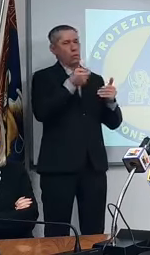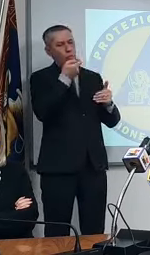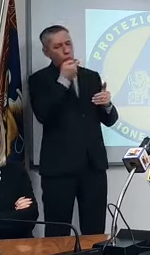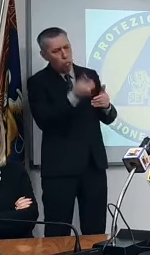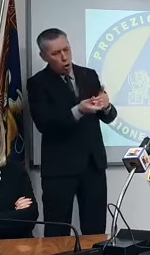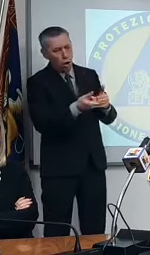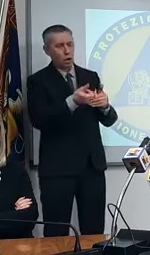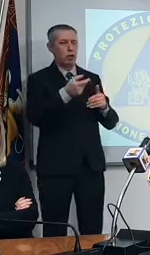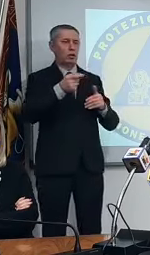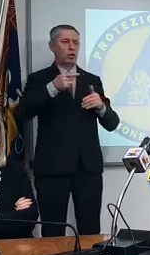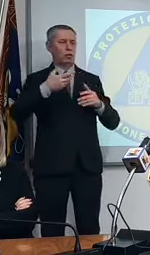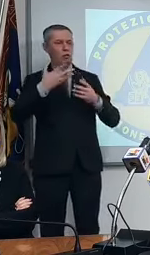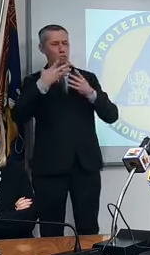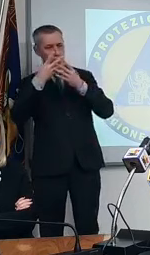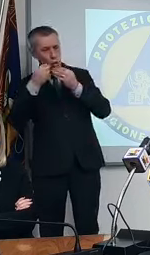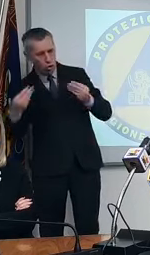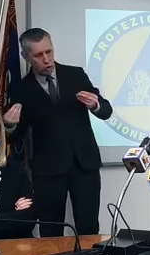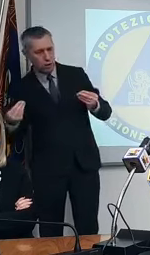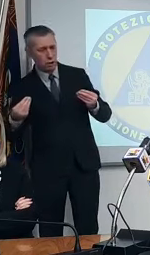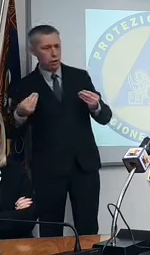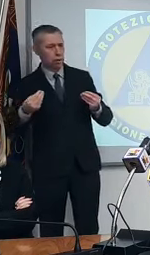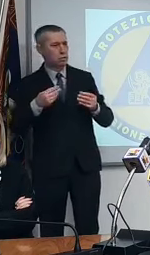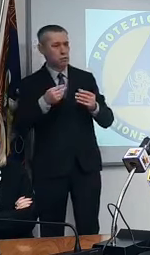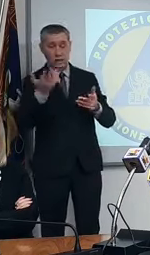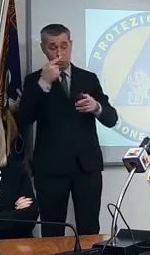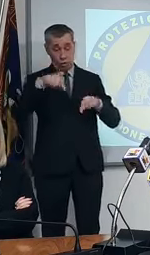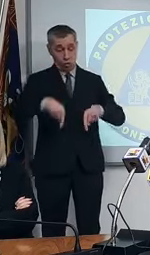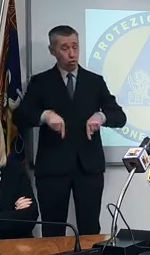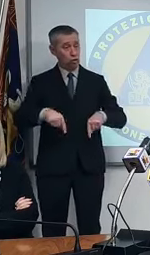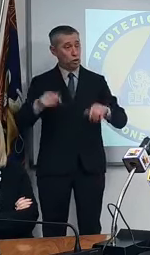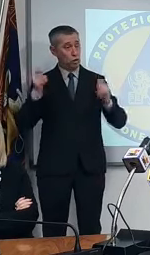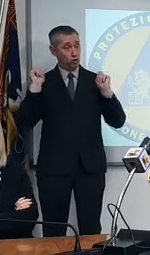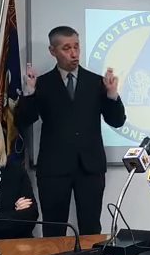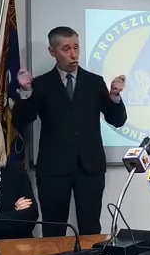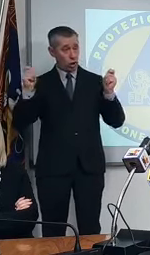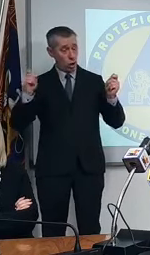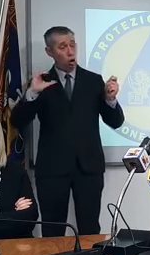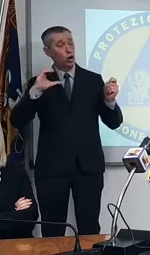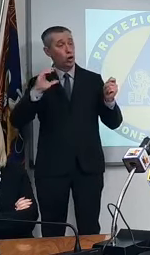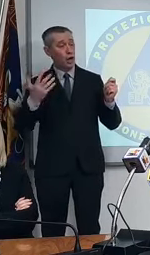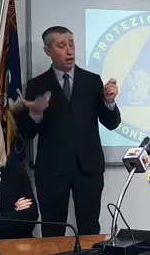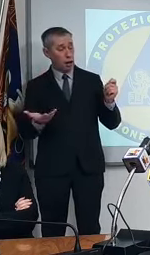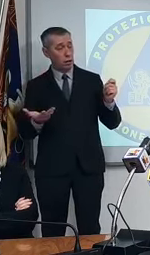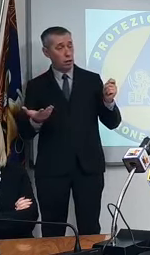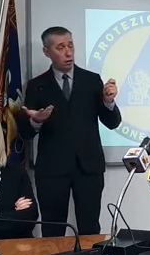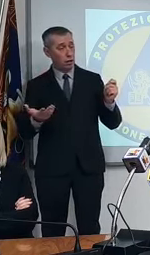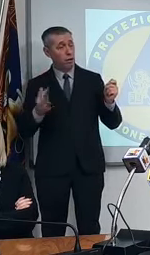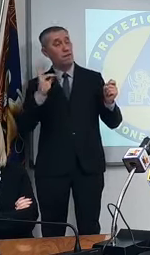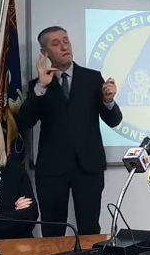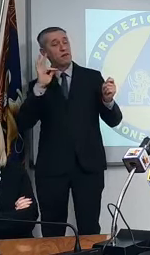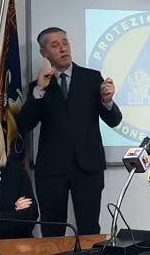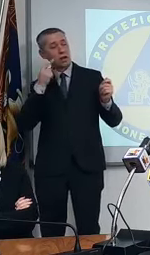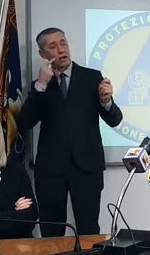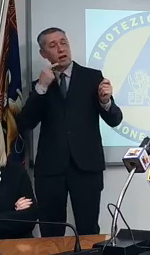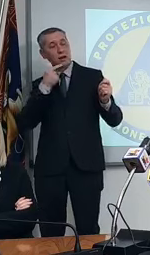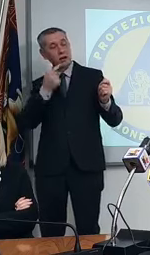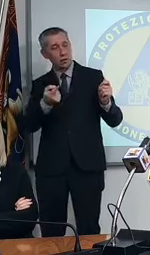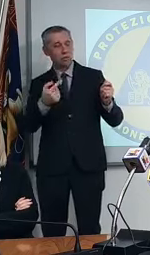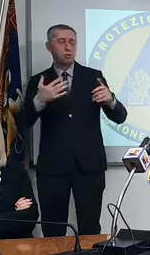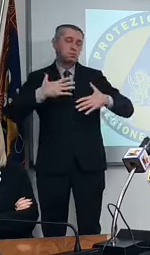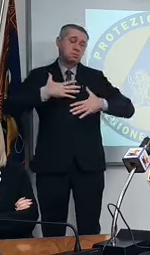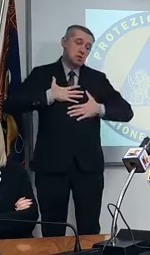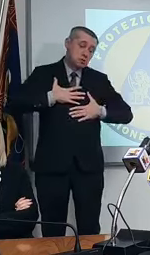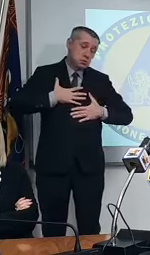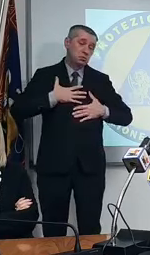la soluzione oppure per esempio oggi sul Corriere Fedriga diciamo così ha un'idea molto chiara su questo cioè lui dice per me le